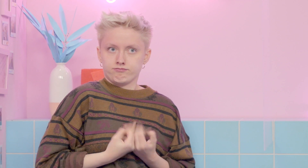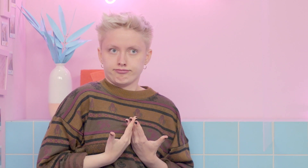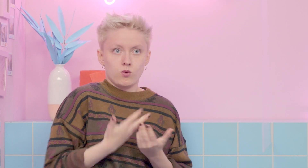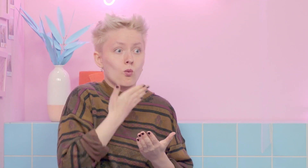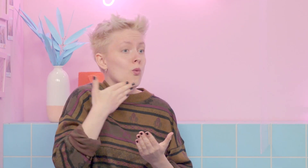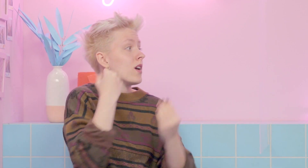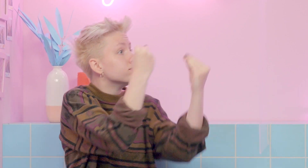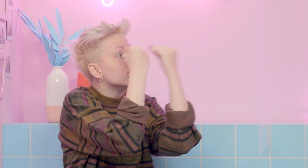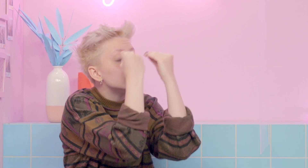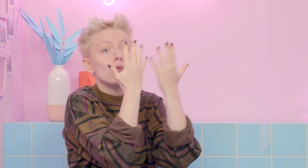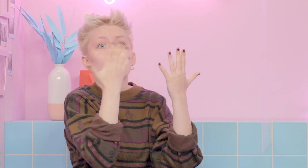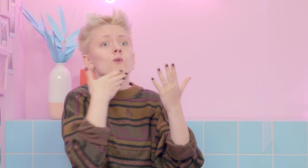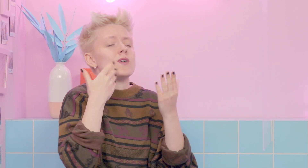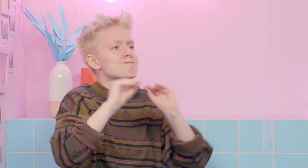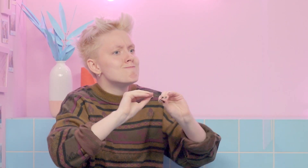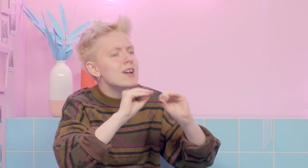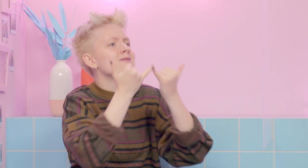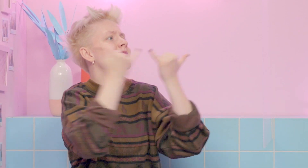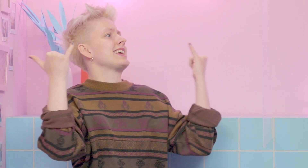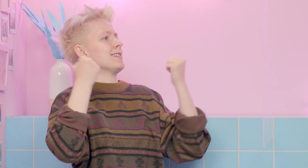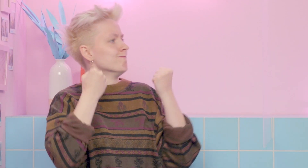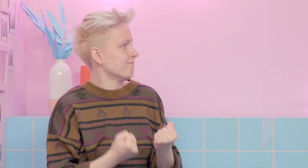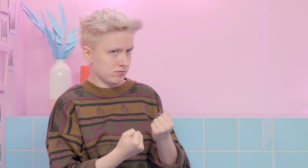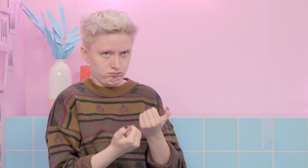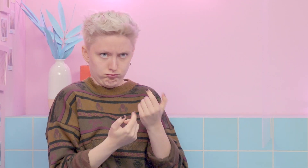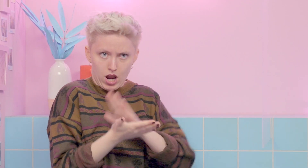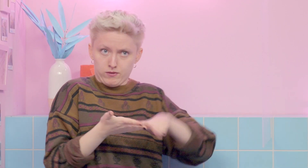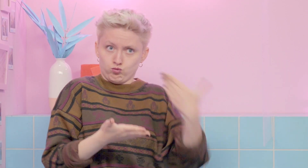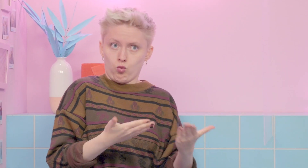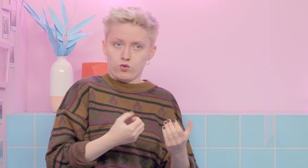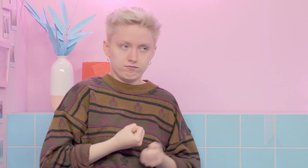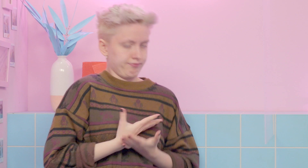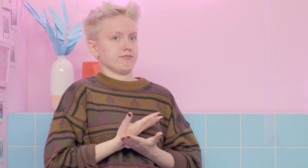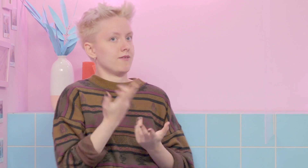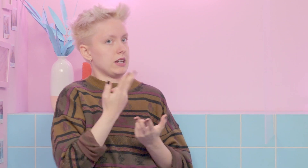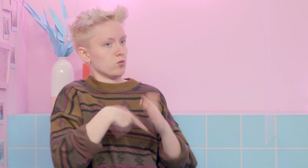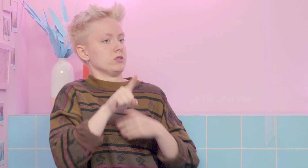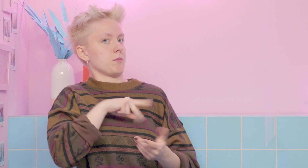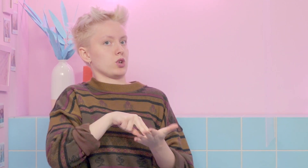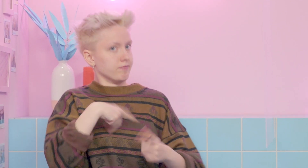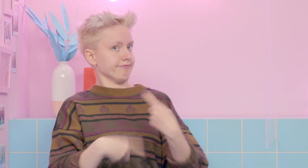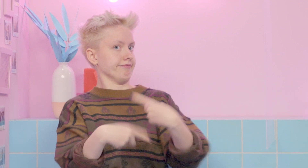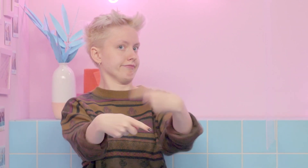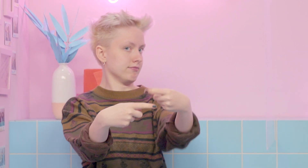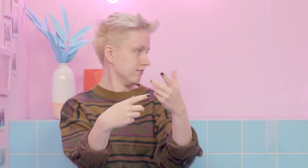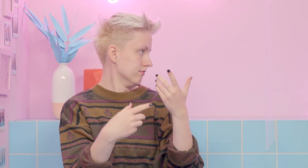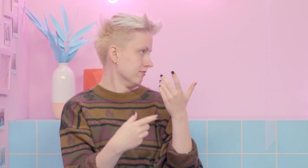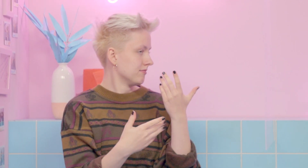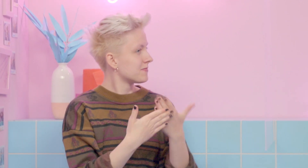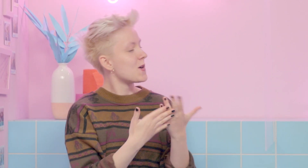gleichzeitig aber wiederum sehr selbstbewusst geworden. Das kam dann einfach so aus mir raus, weil ich dachte, okay, ich mache jetzt mein eigenes Ding, ich werde jetzt da selbstständig